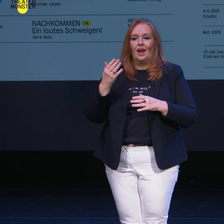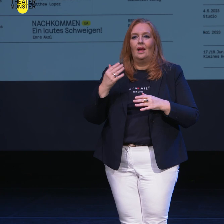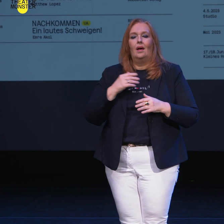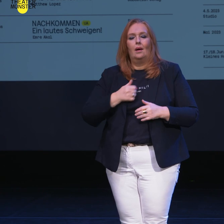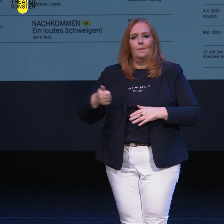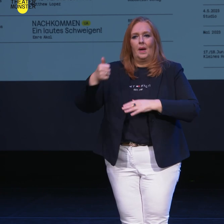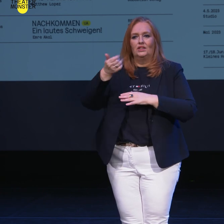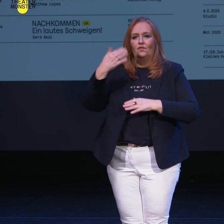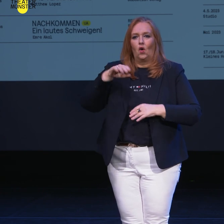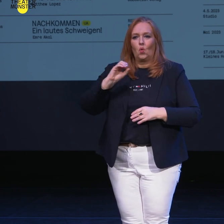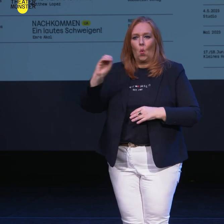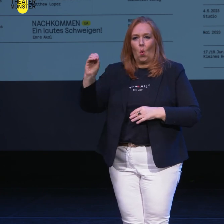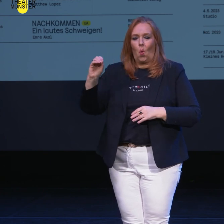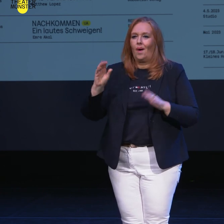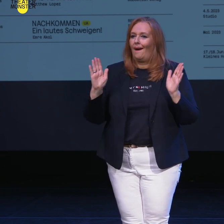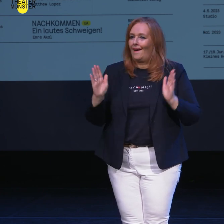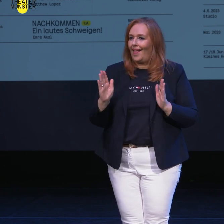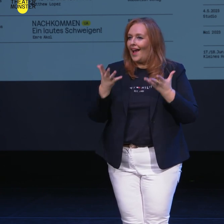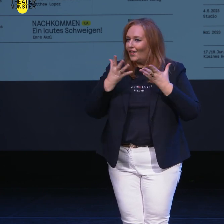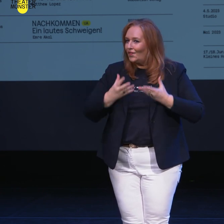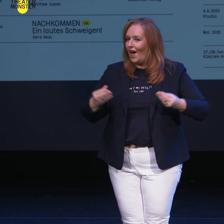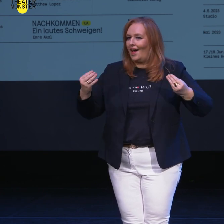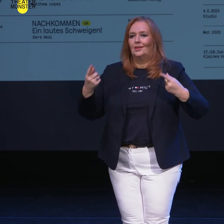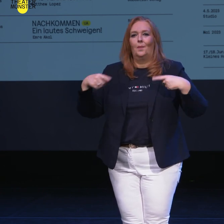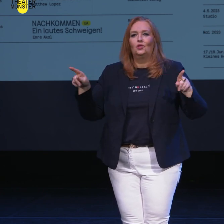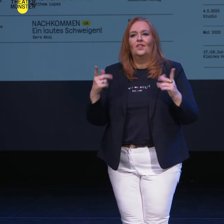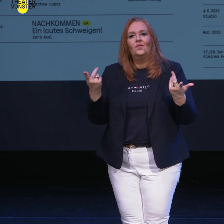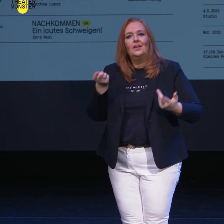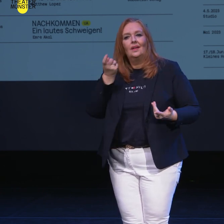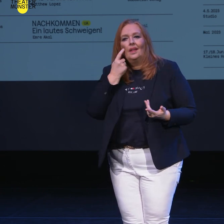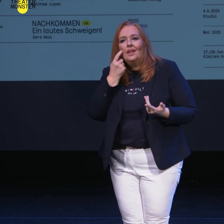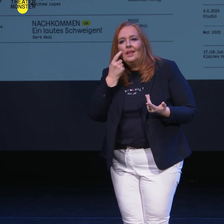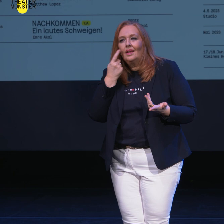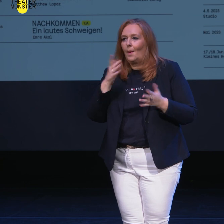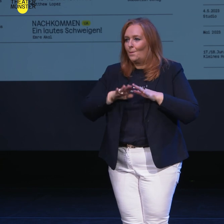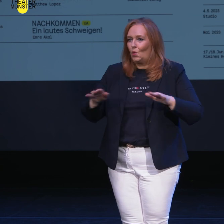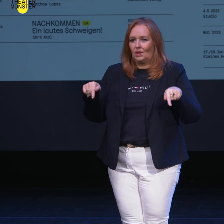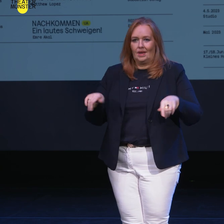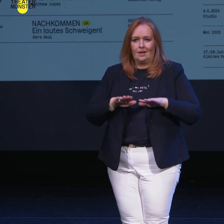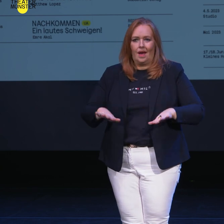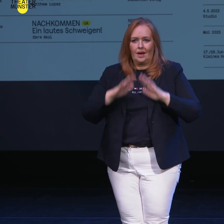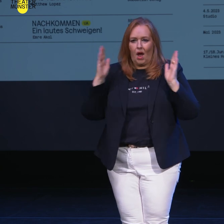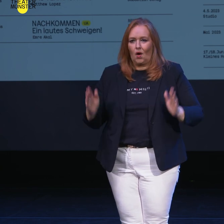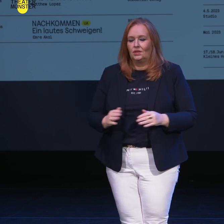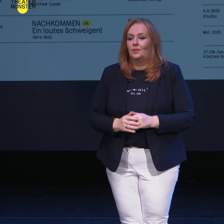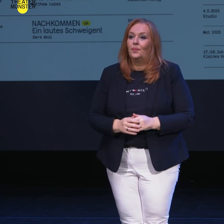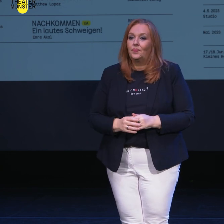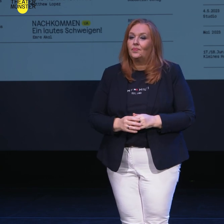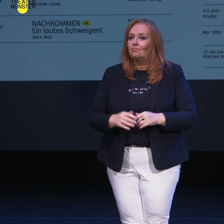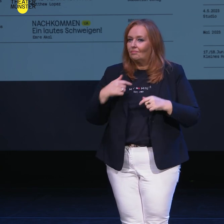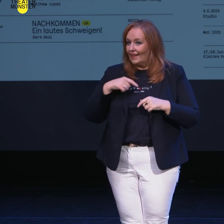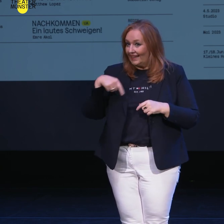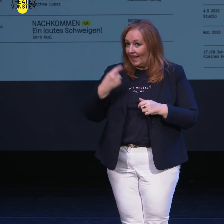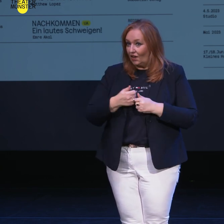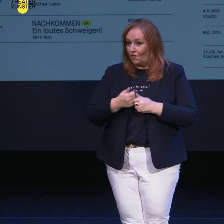von O, ein kleines, feines, musikalisch-szenisches Experiment auf unsere Bühne des kleinen Hauses zaubern. Es